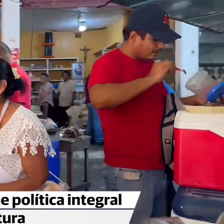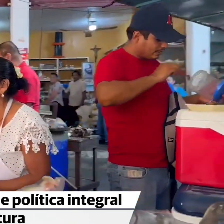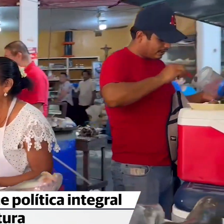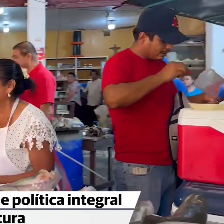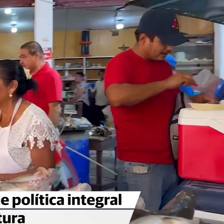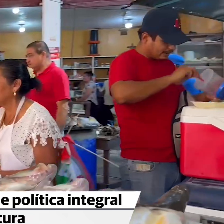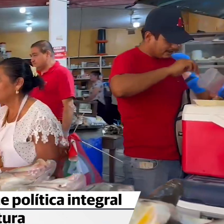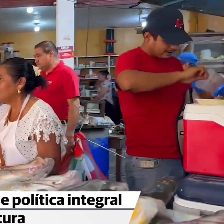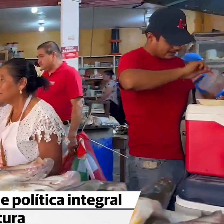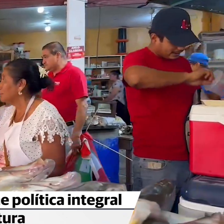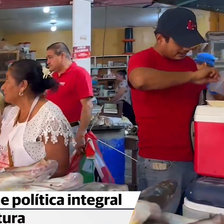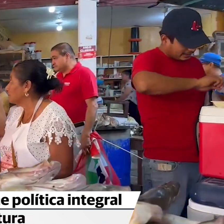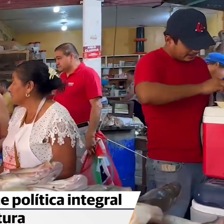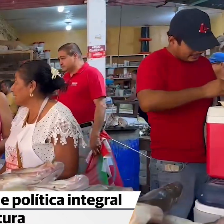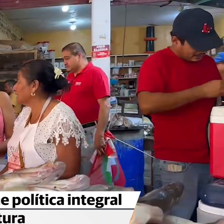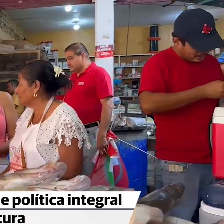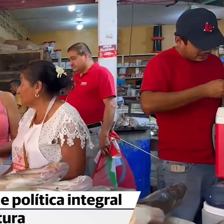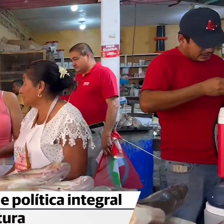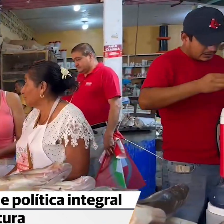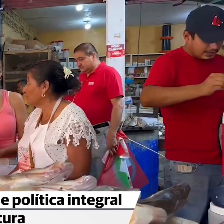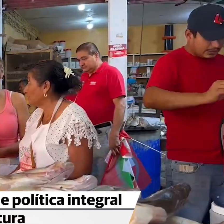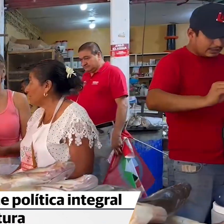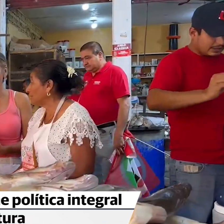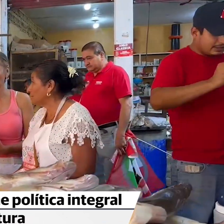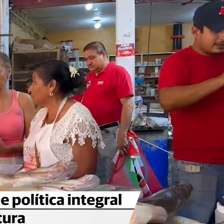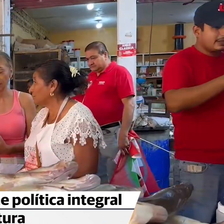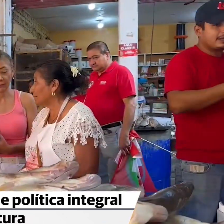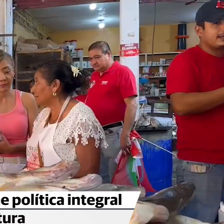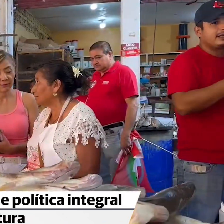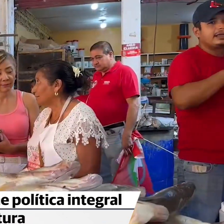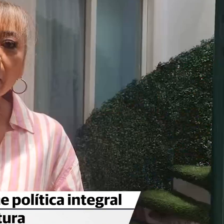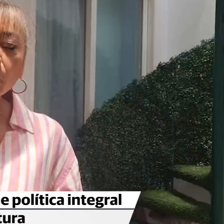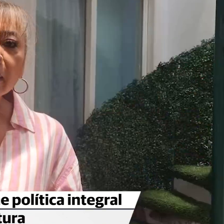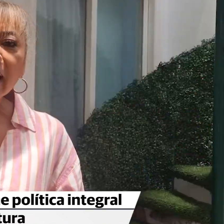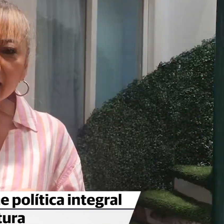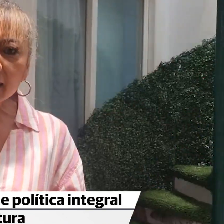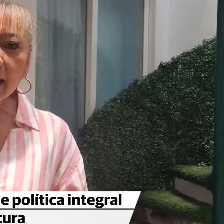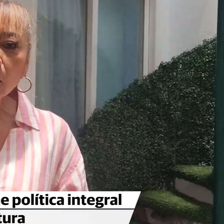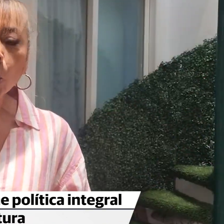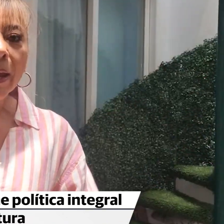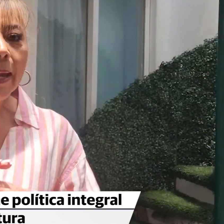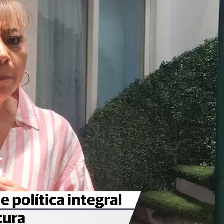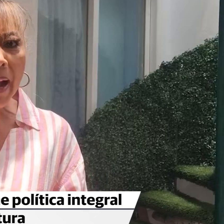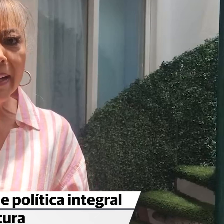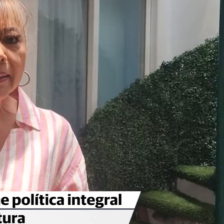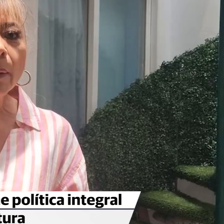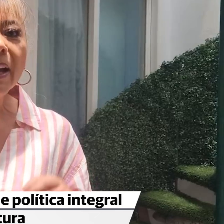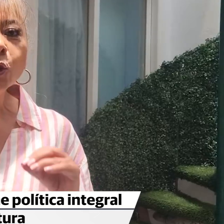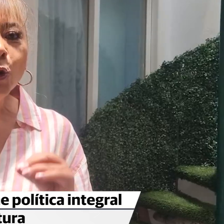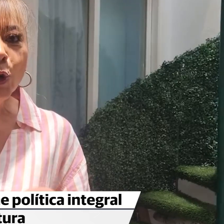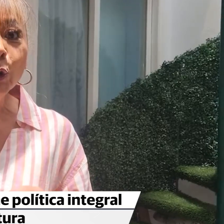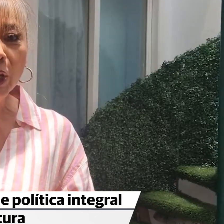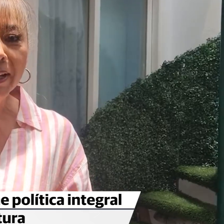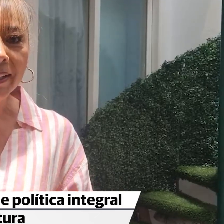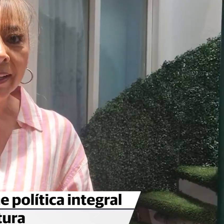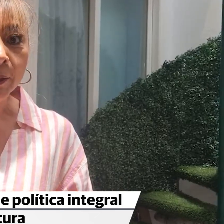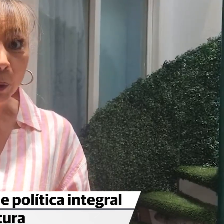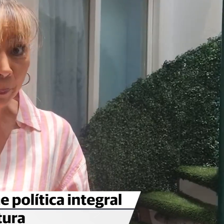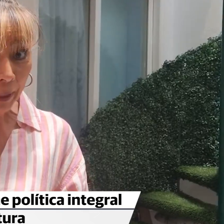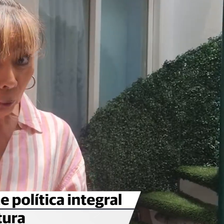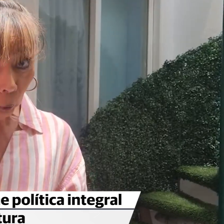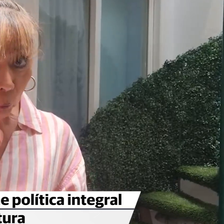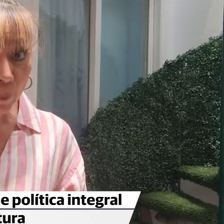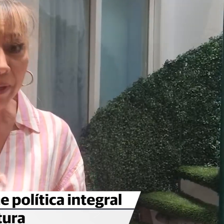preocupa y le interesa, por lo que se rodearía de expertos para comprenderlo de la mejor manera y diseñar una política transversal que